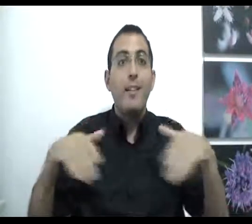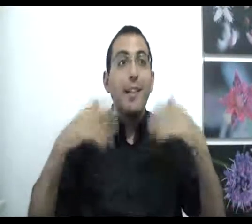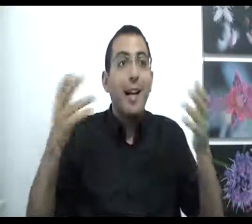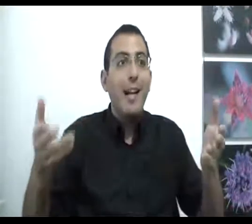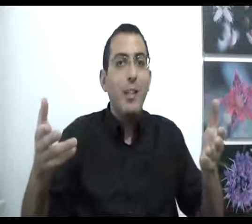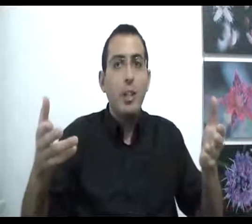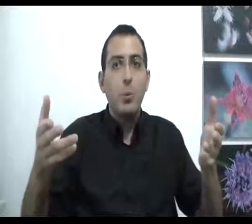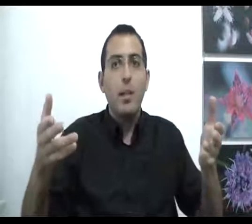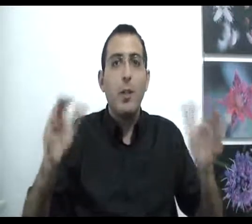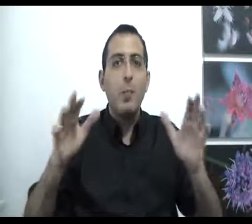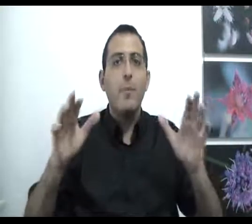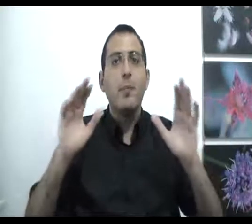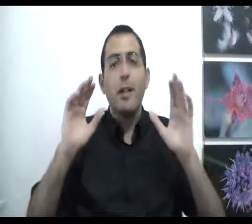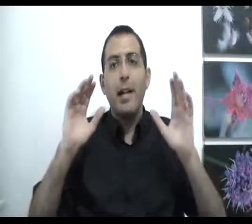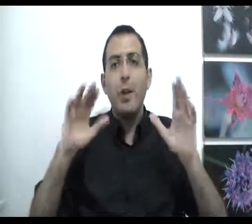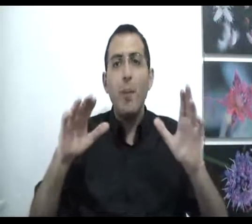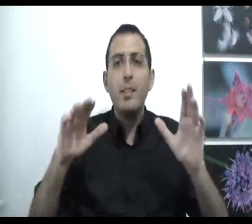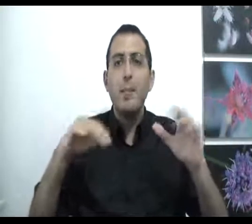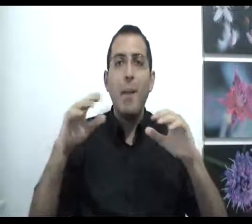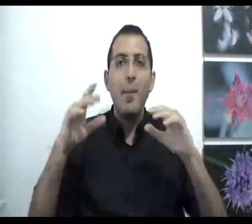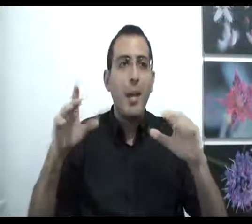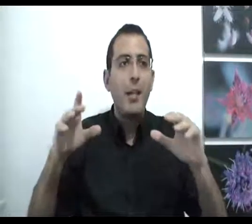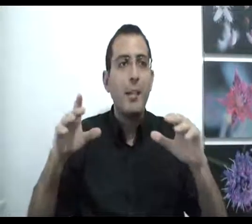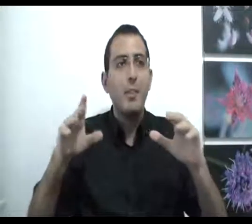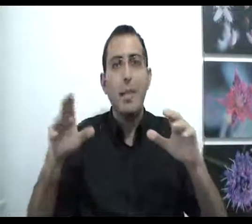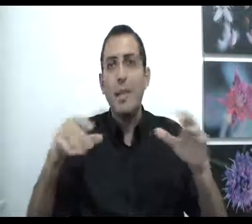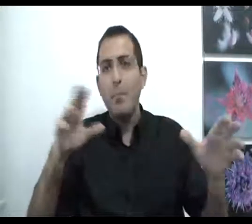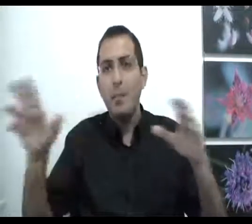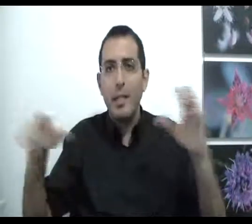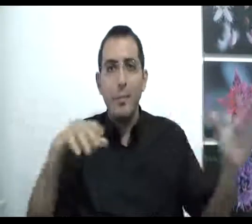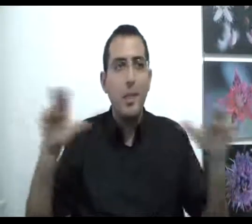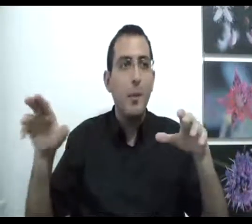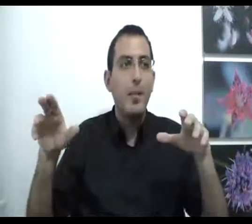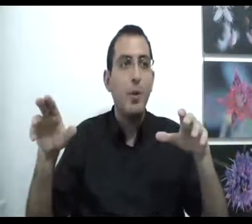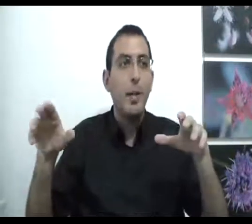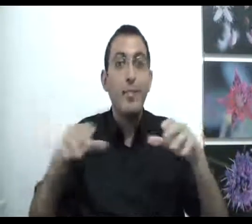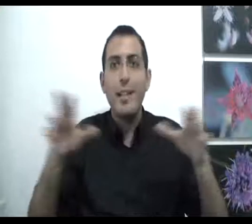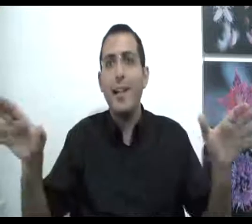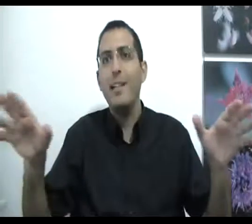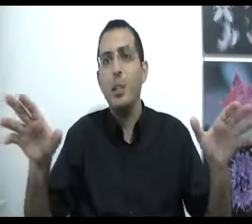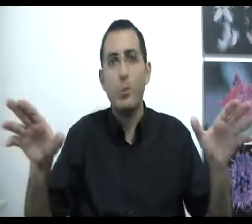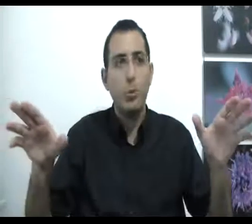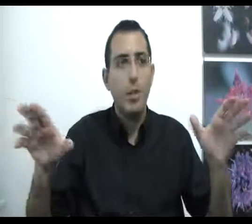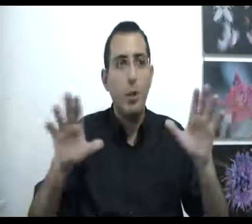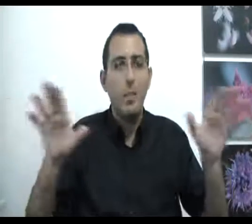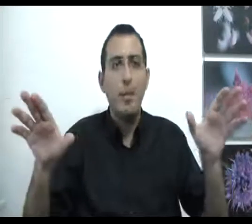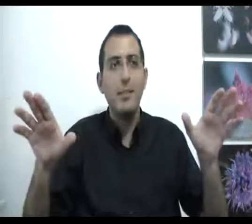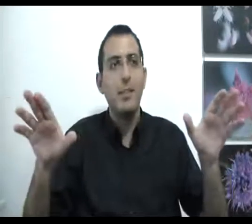נראה לי שיש שולחן. עוד פעם אני לא אומר שברמה הפרקטית שבין אדם לחברו יגיד תראה נראה לי שיש פה שולחן. לא מדבר על זה